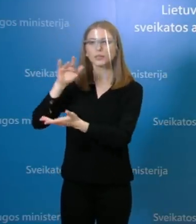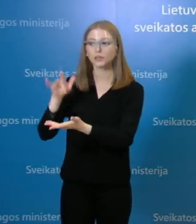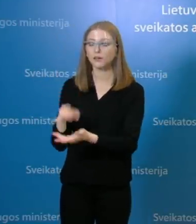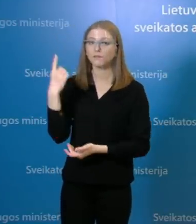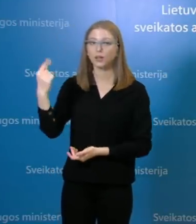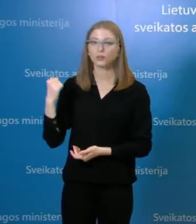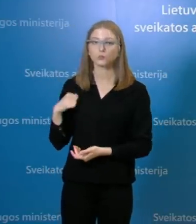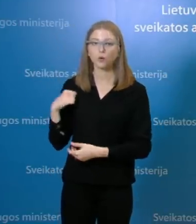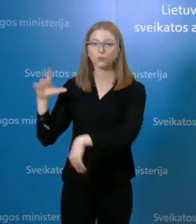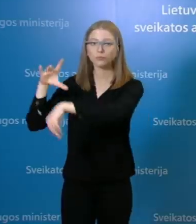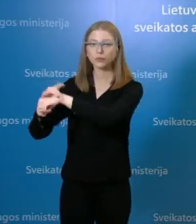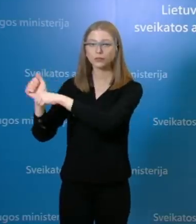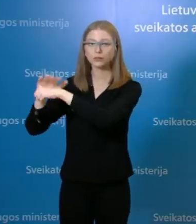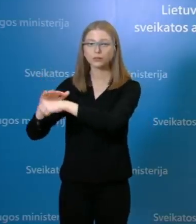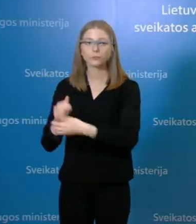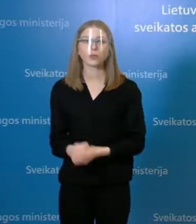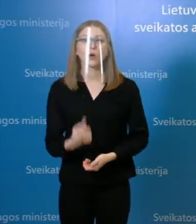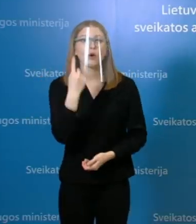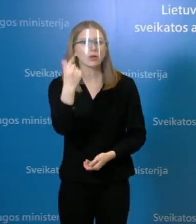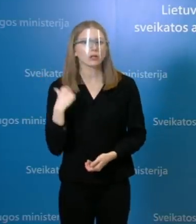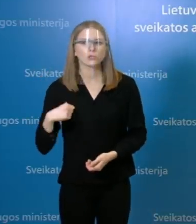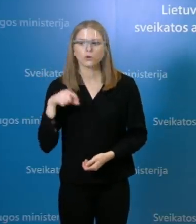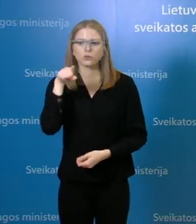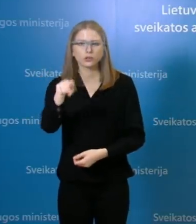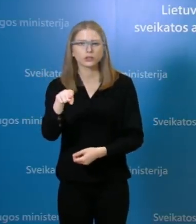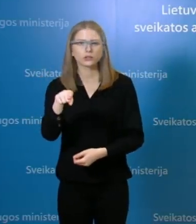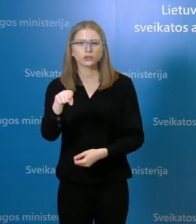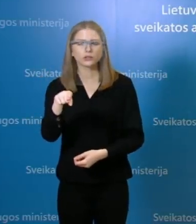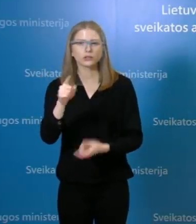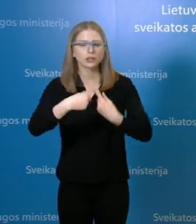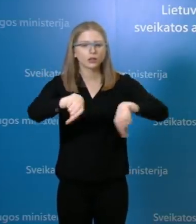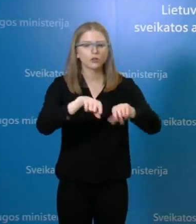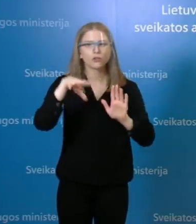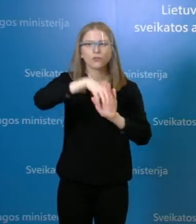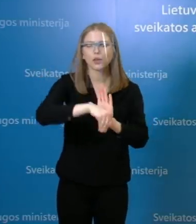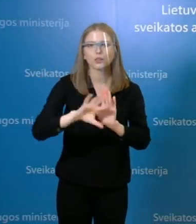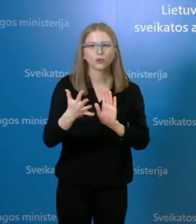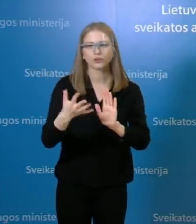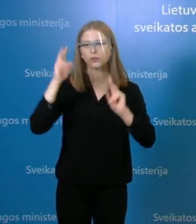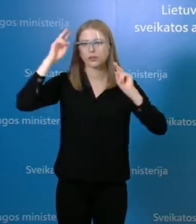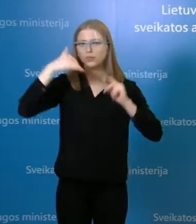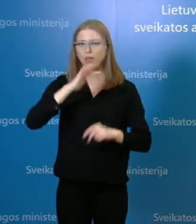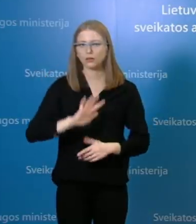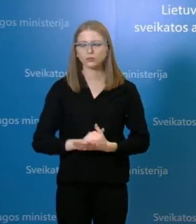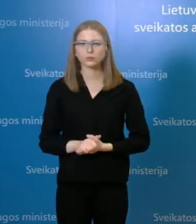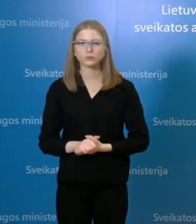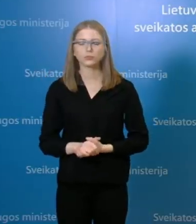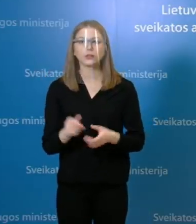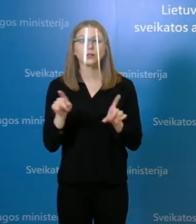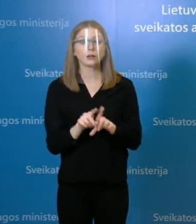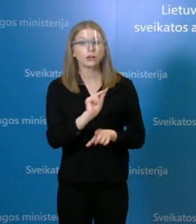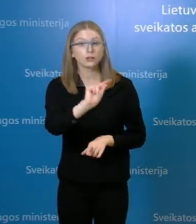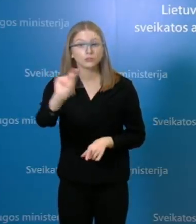Šiuo metu, kaip ir minėjau, dėl vieno paciento dar nėra aišku, kuriam skyriui jisai priklauso. Tai vat noriu priminti, kad Vilniaus miesto